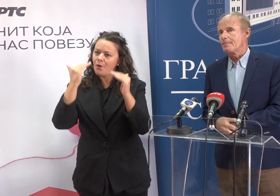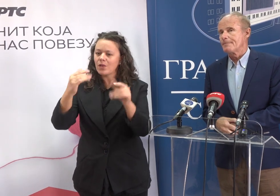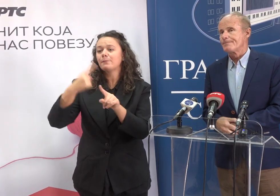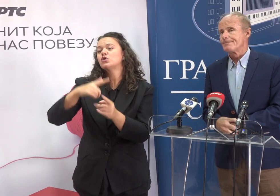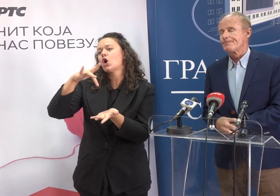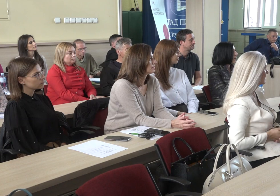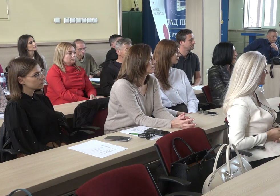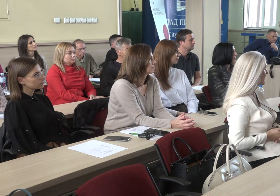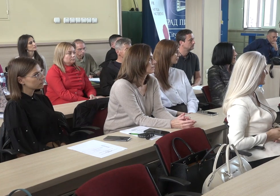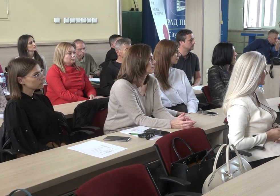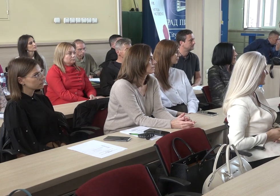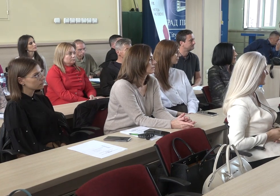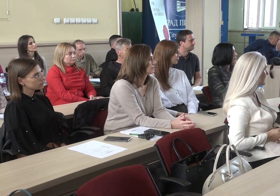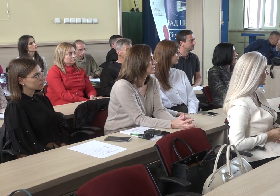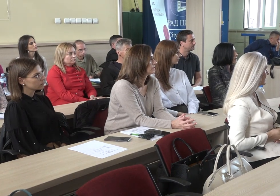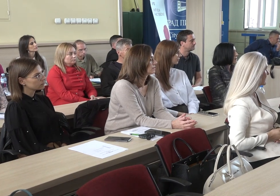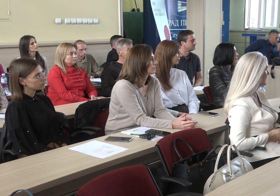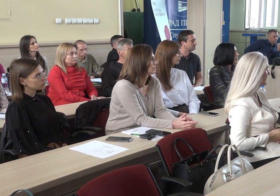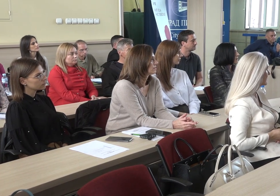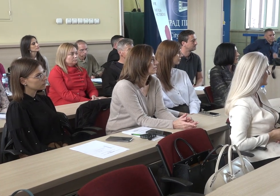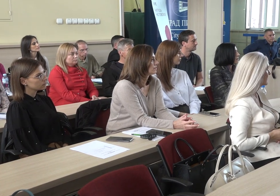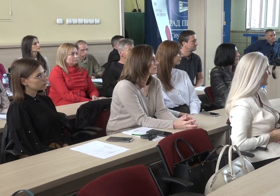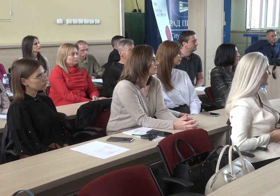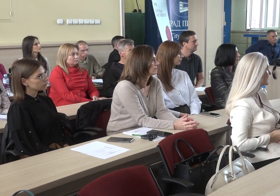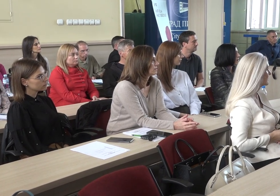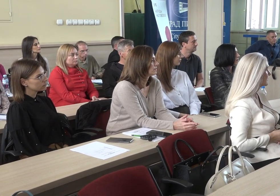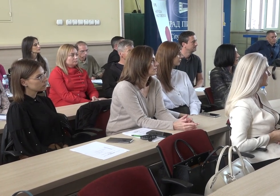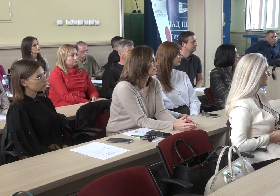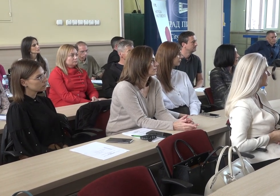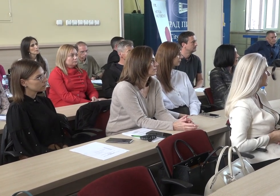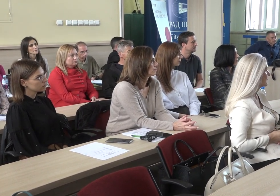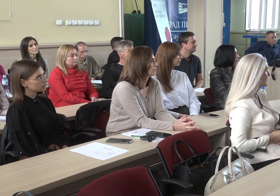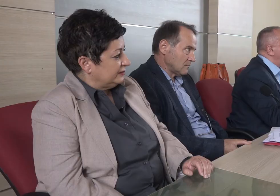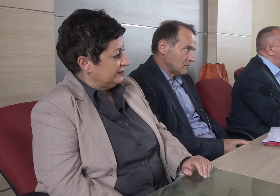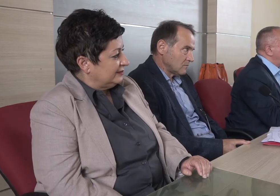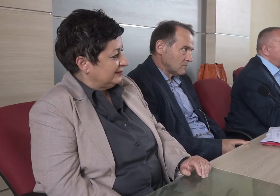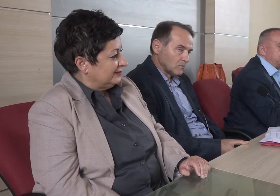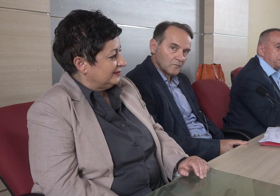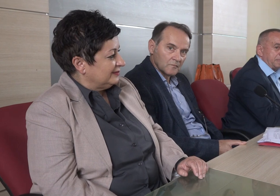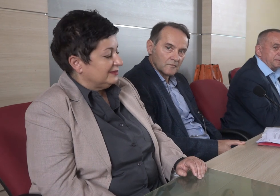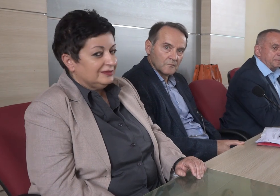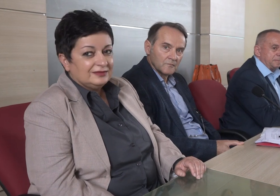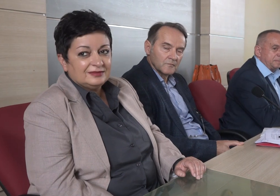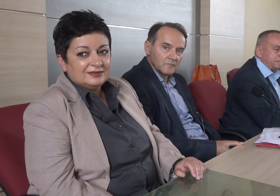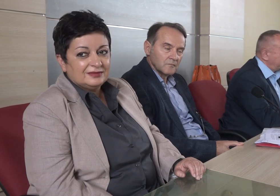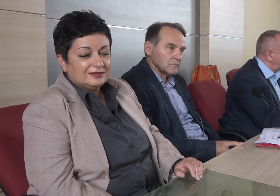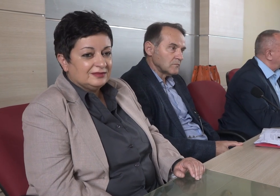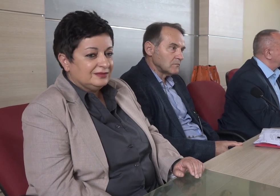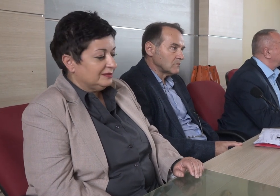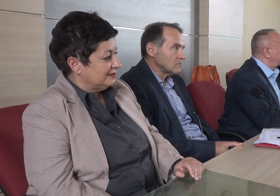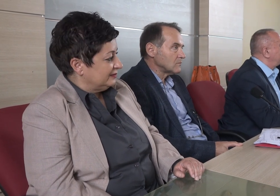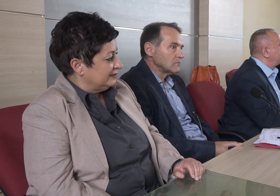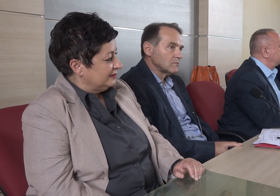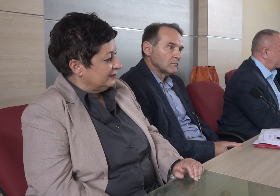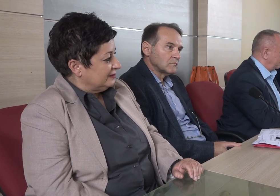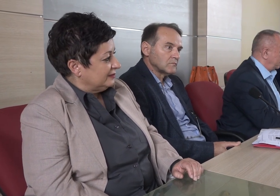društvene grope. Na javnoj raspravi u sali Skupštine grada Pirota, predstavnici lokalne samuprave, javnih preduzeća, ali